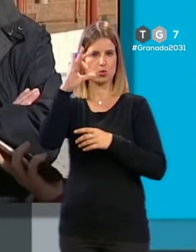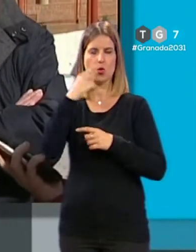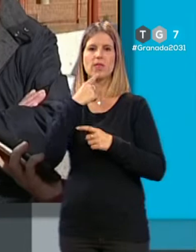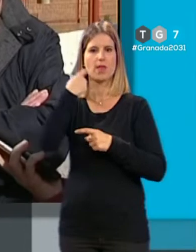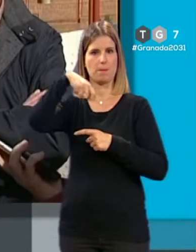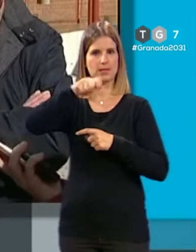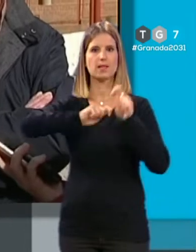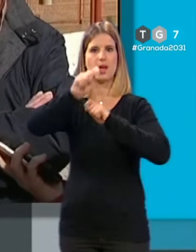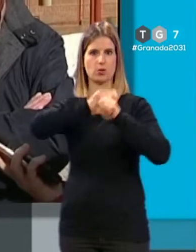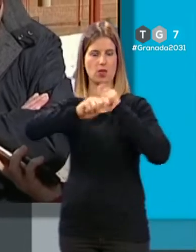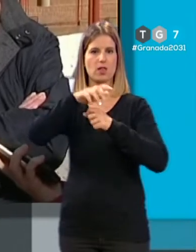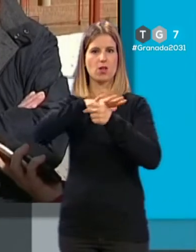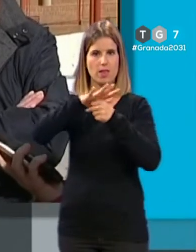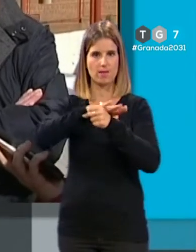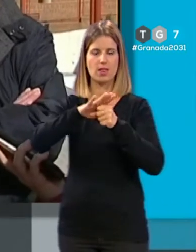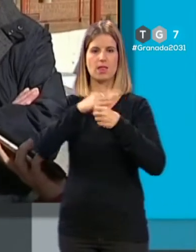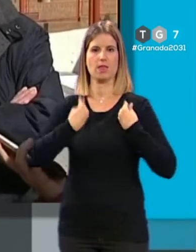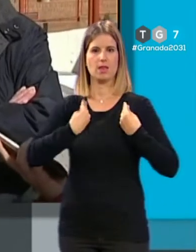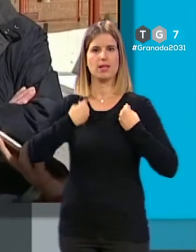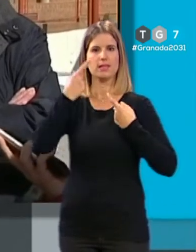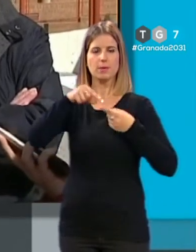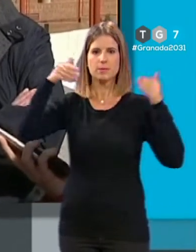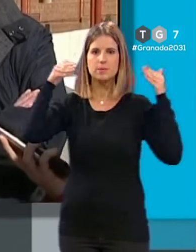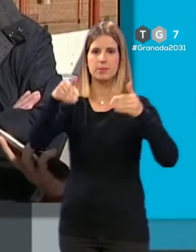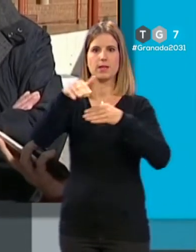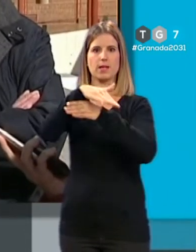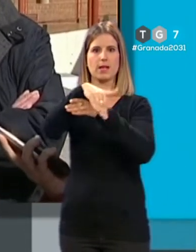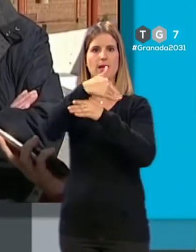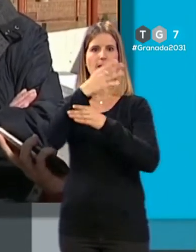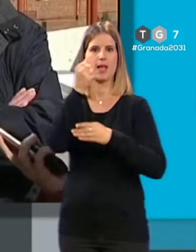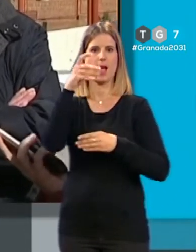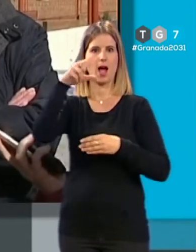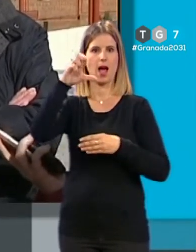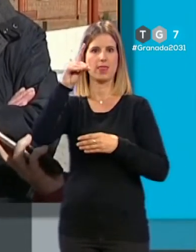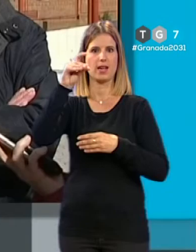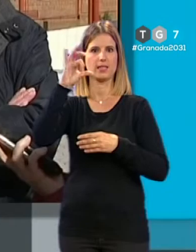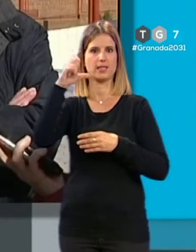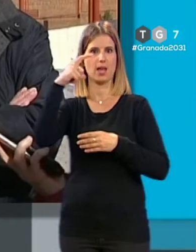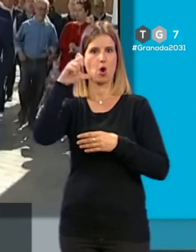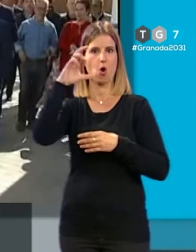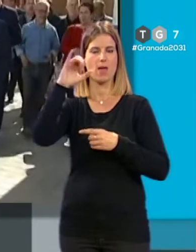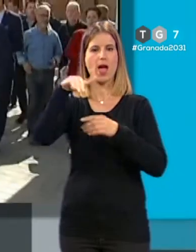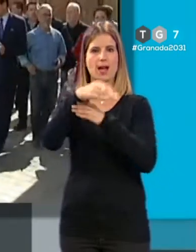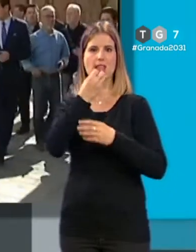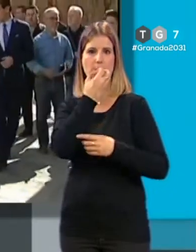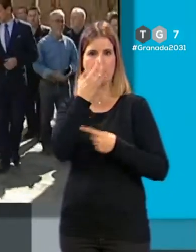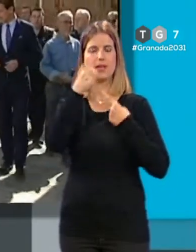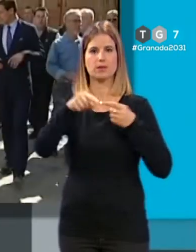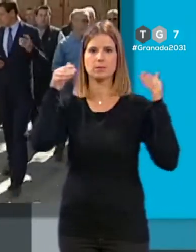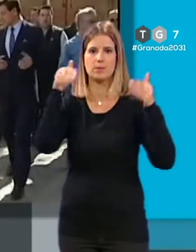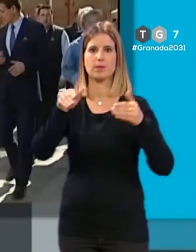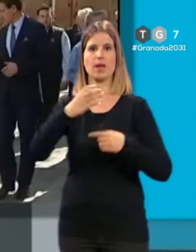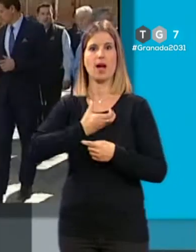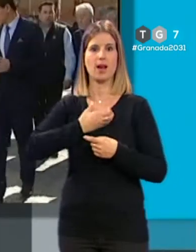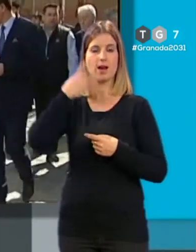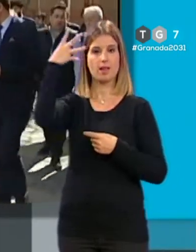Asociación de Vecinos del Barrio, también vamos a actuar en la calle Andrés Segovia y en la calle Primavera. Por su parte, el alcalde de Granada